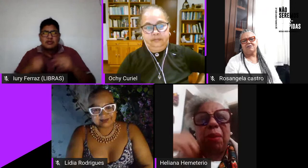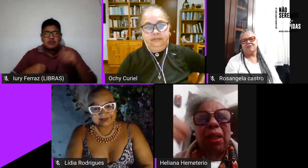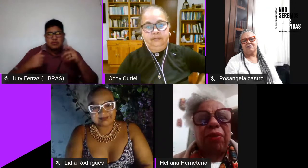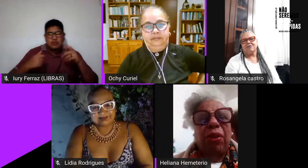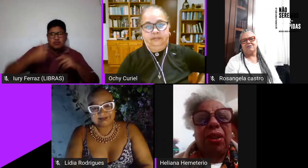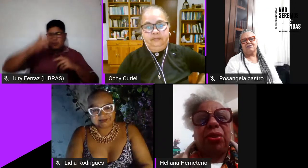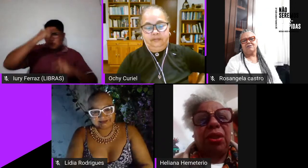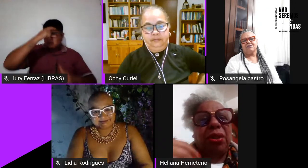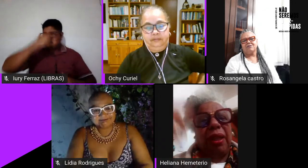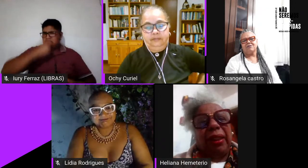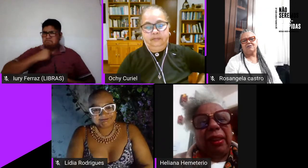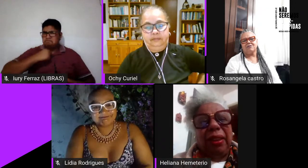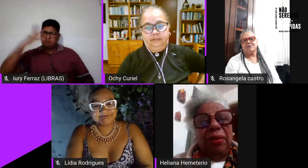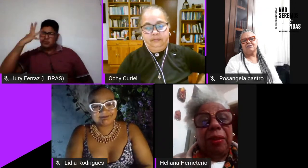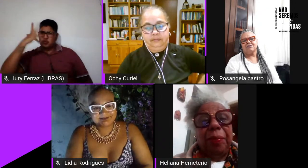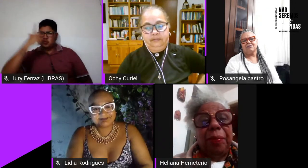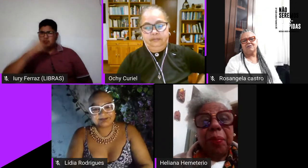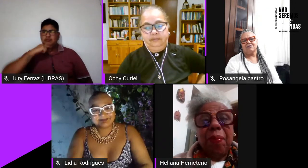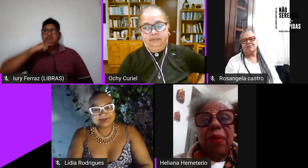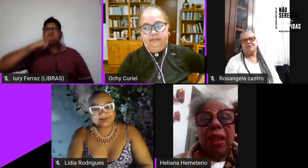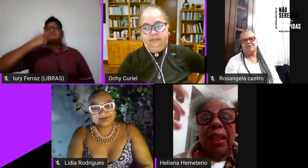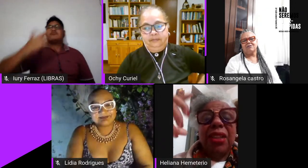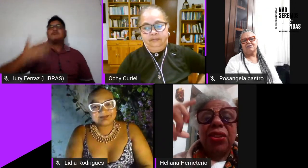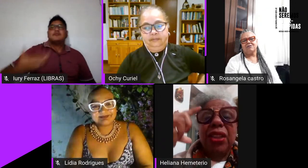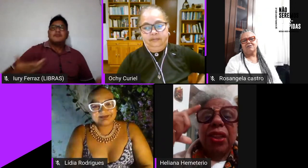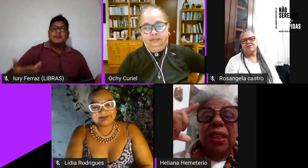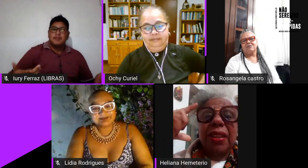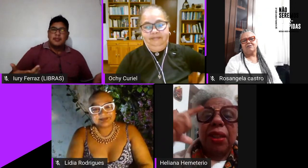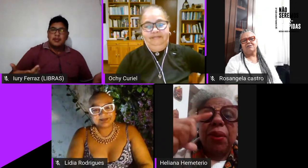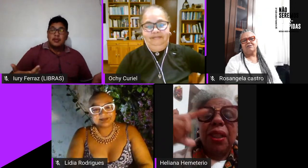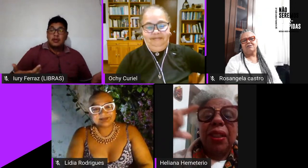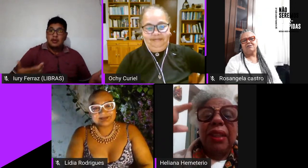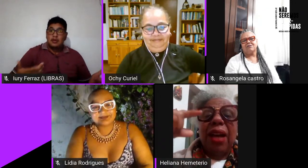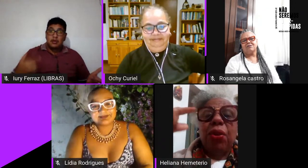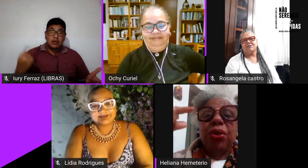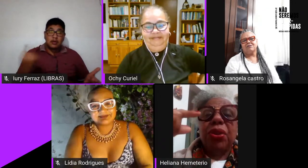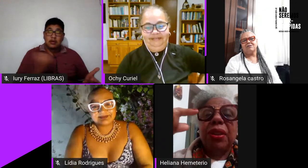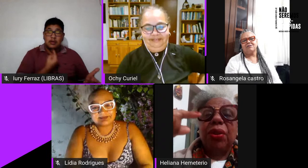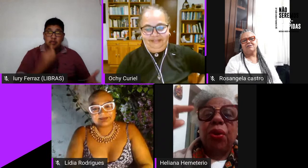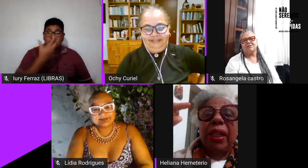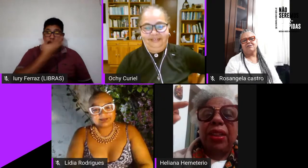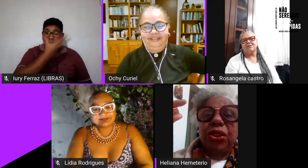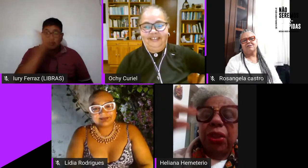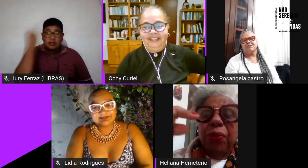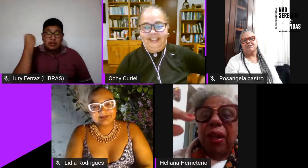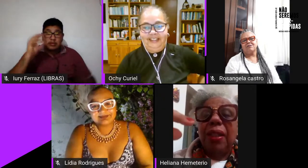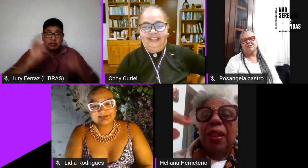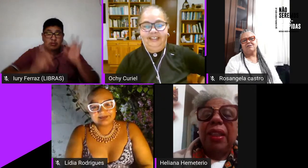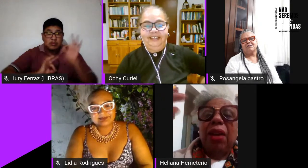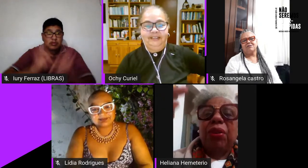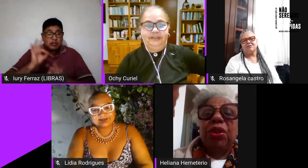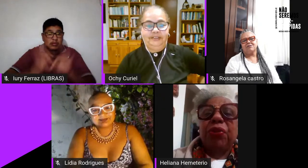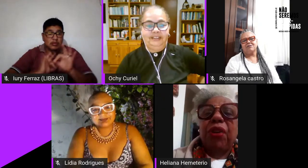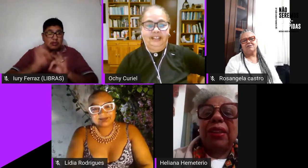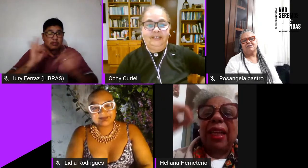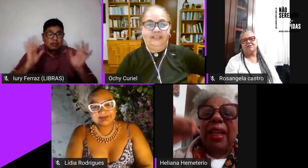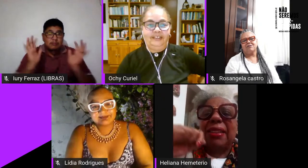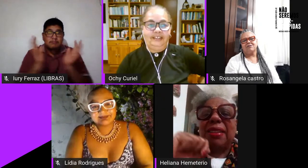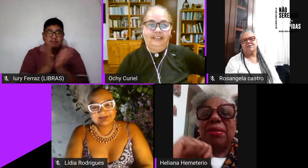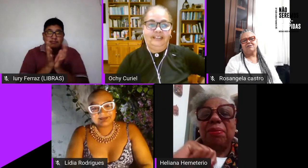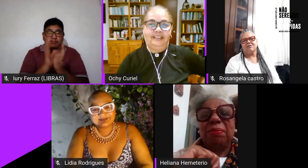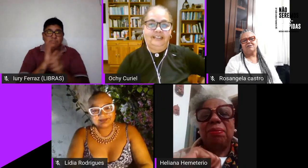linda sou maravilhosa sou eu aquilo e a gente esqueceu da construção coletiva que é o que nos